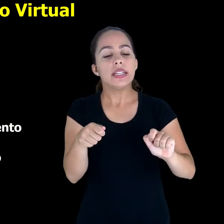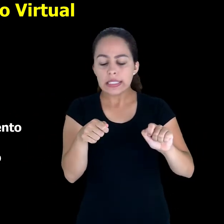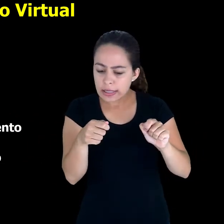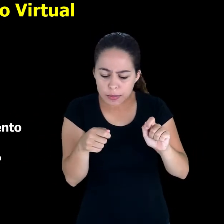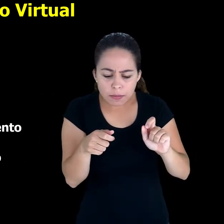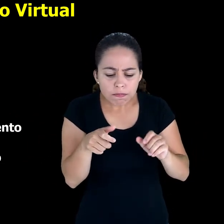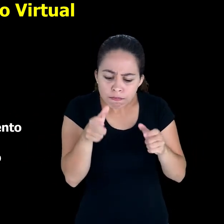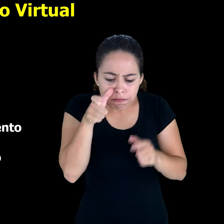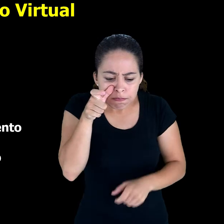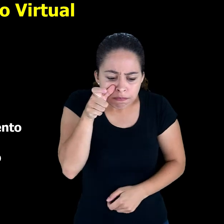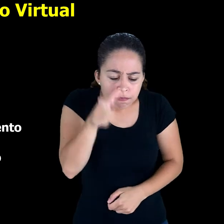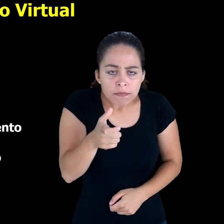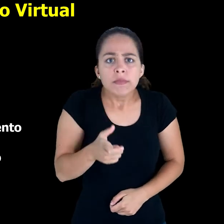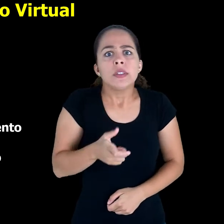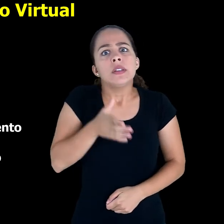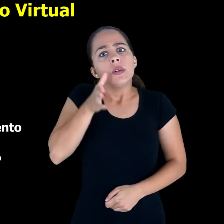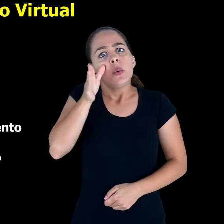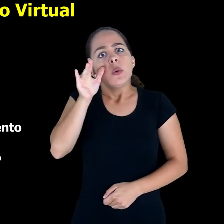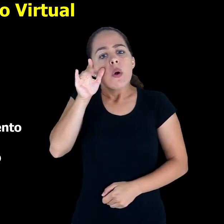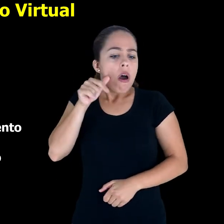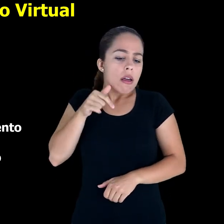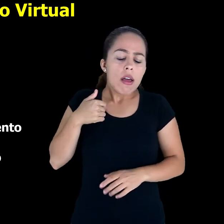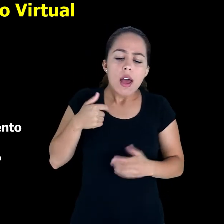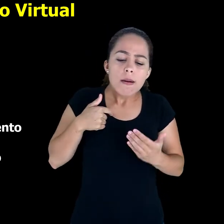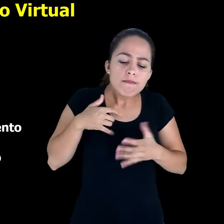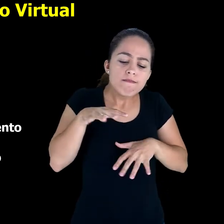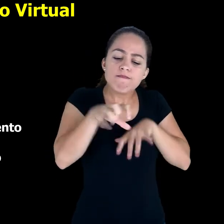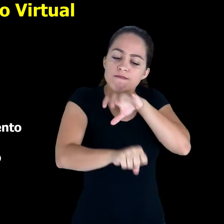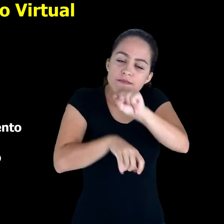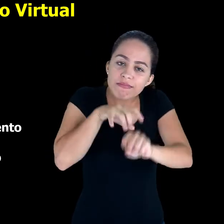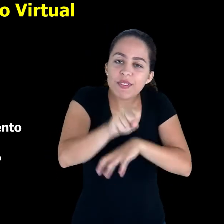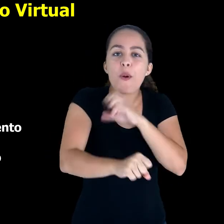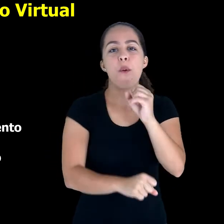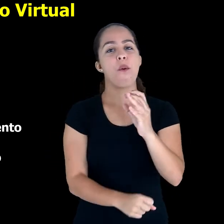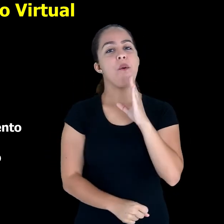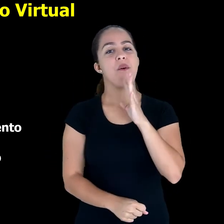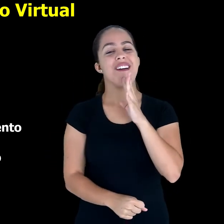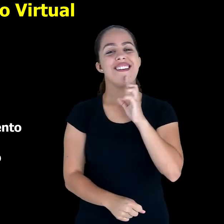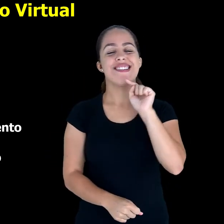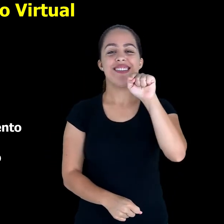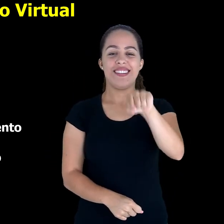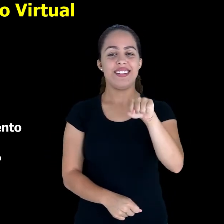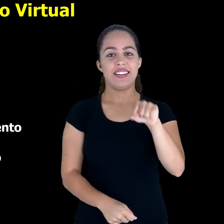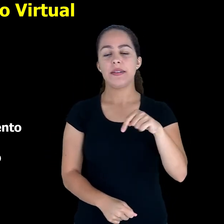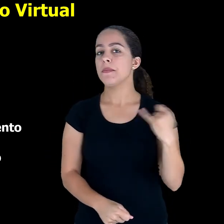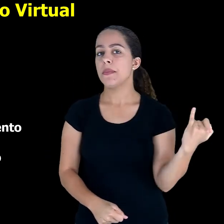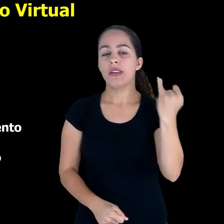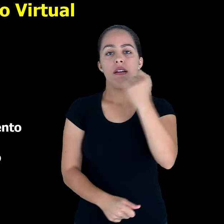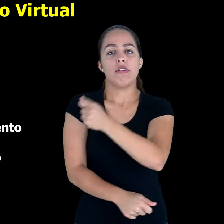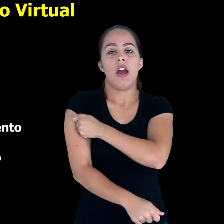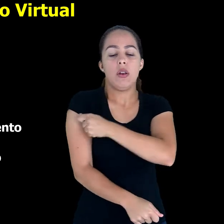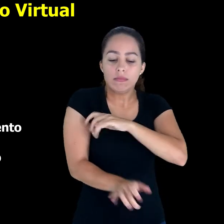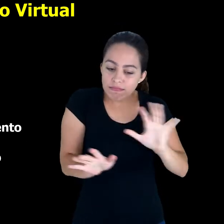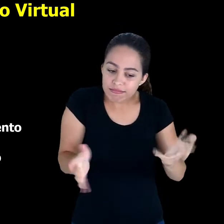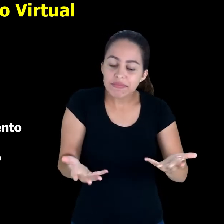explorar esses espaços para que o nosso aluno seja contemplado nos seus diversos